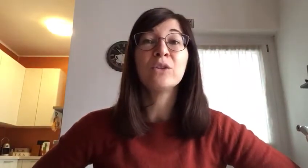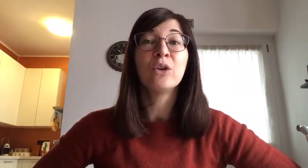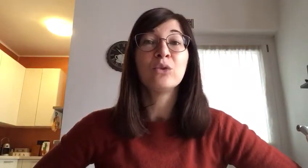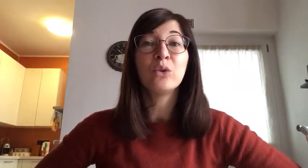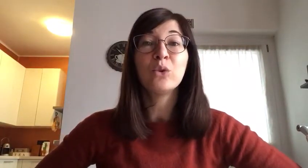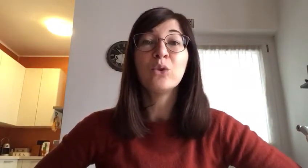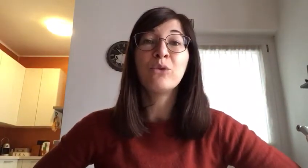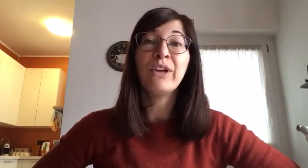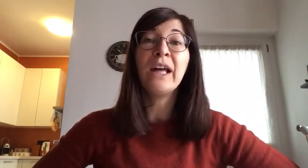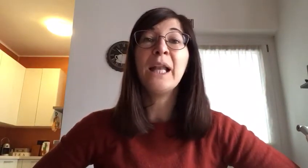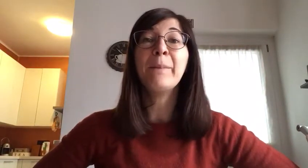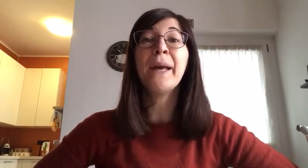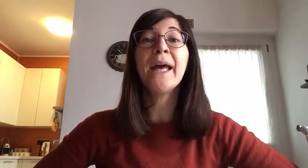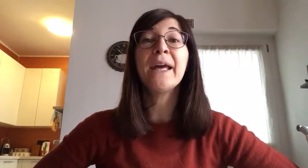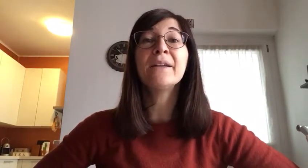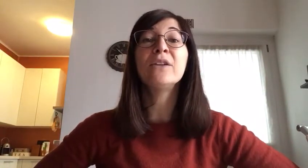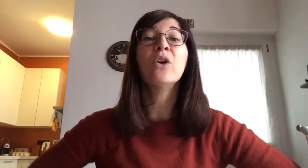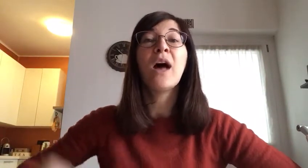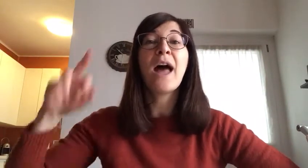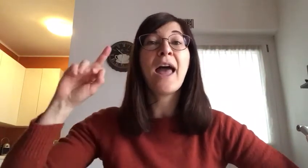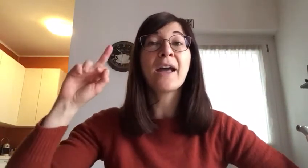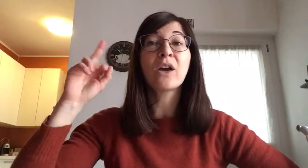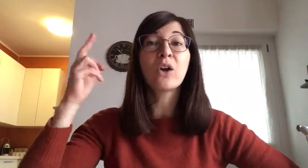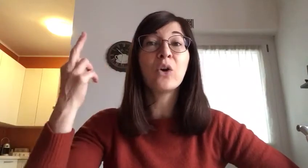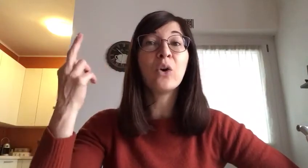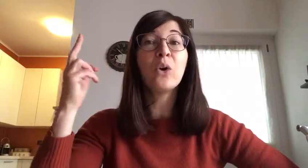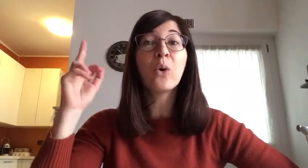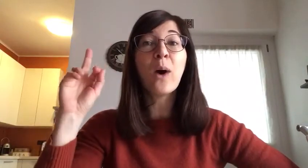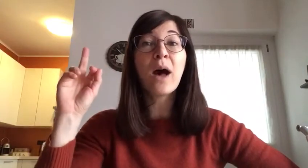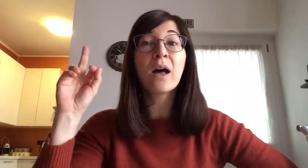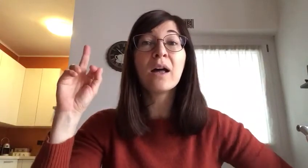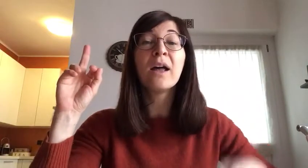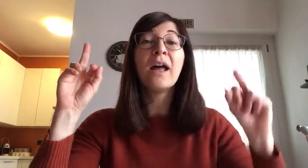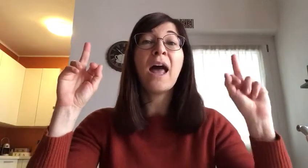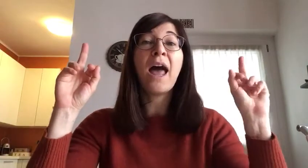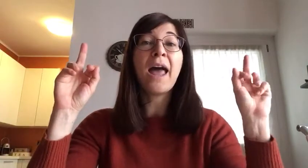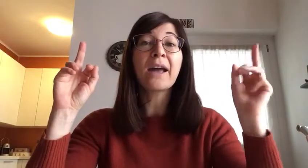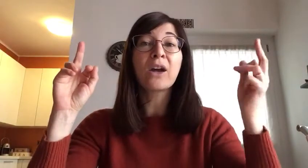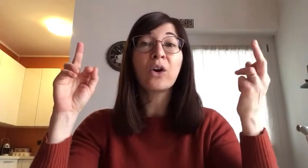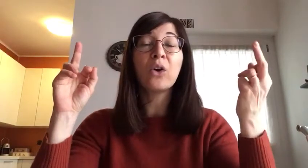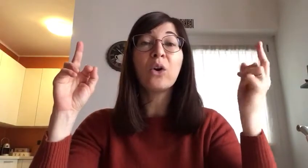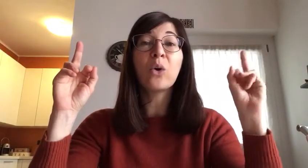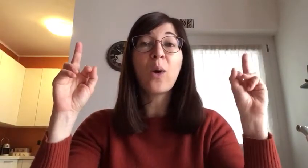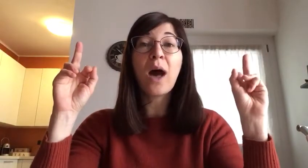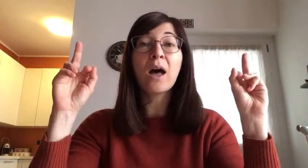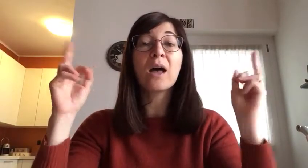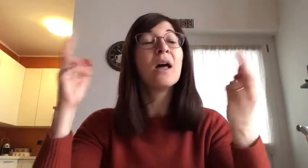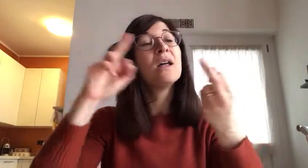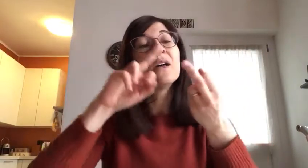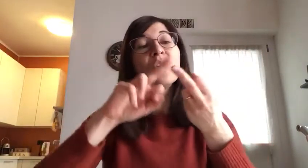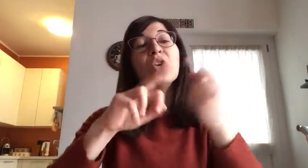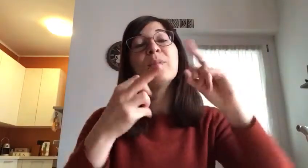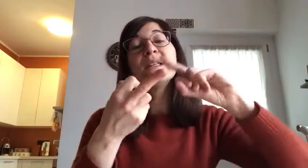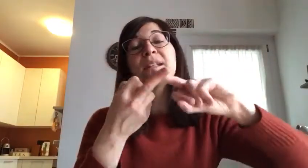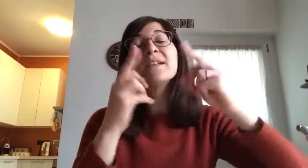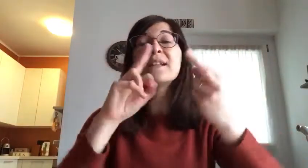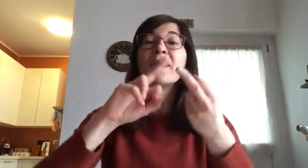dove il medio eccolo qua eccolo qua come stai stai